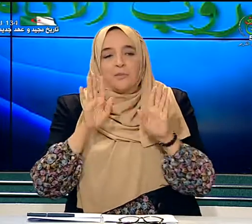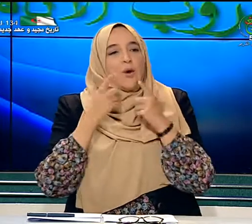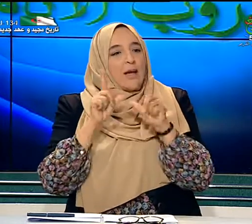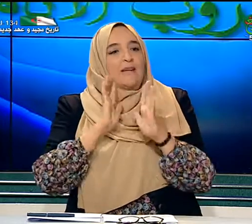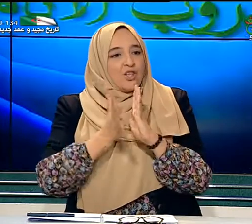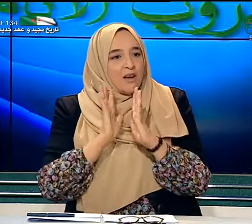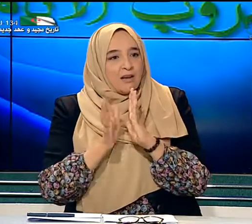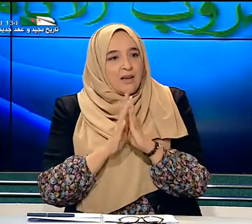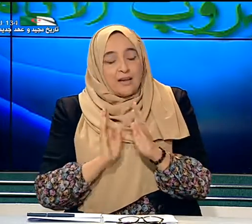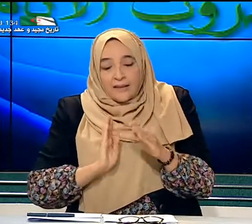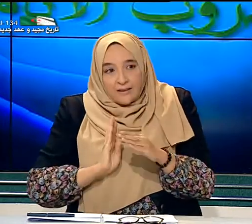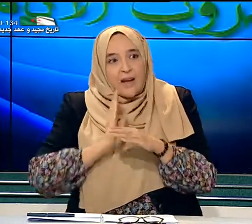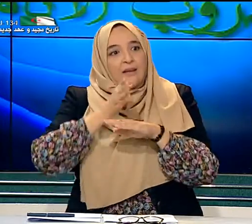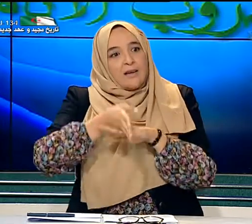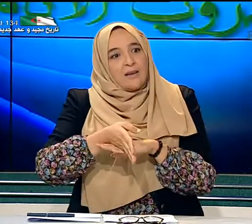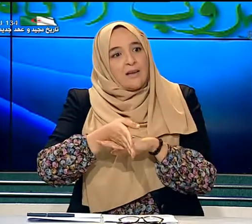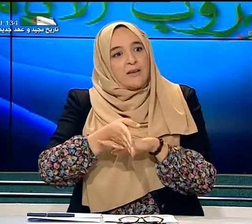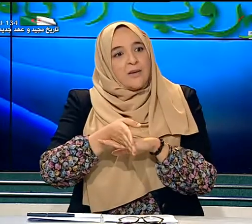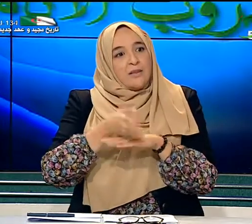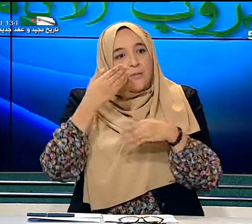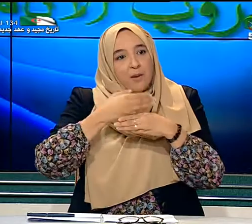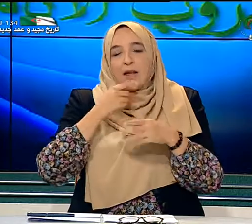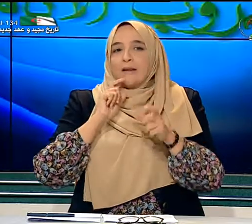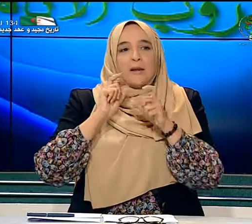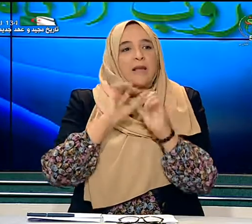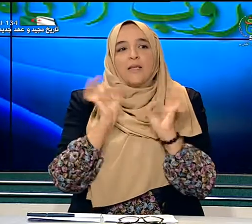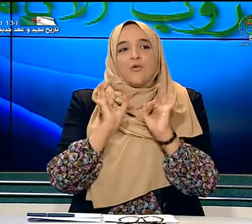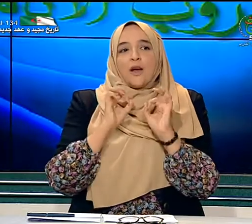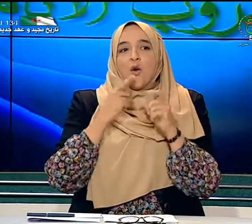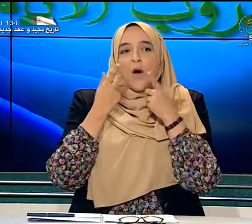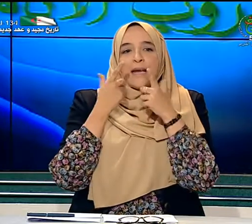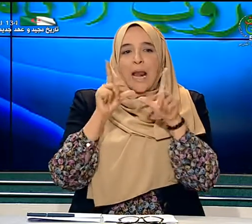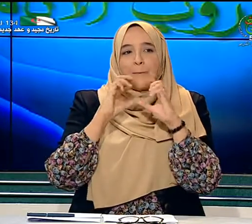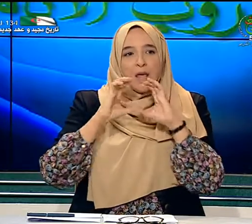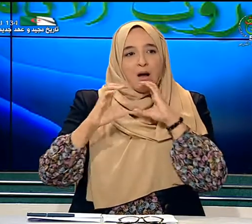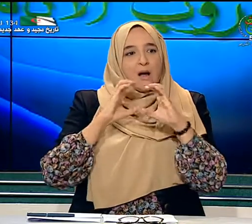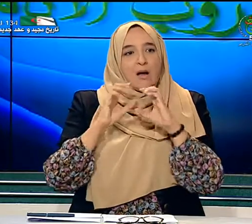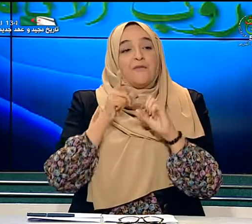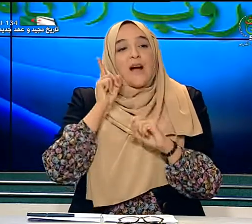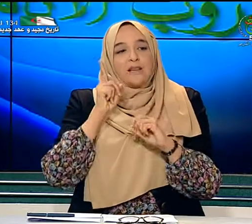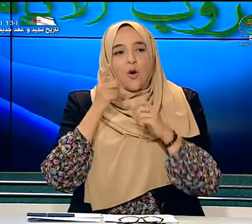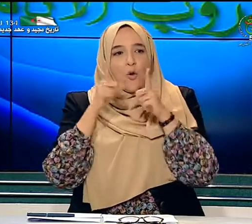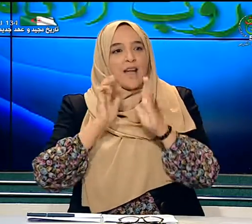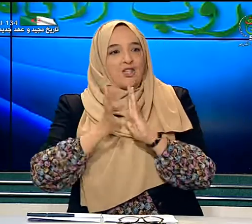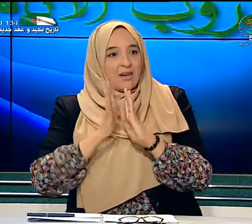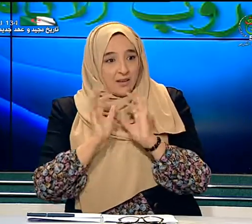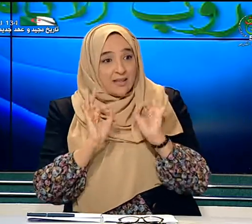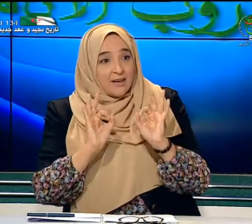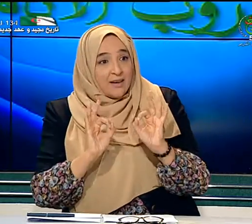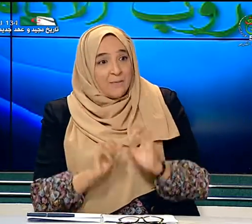بلغة الإشارة يعني عند عتبة الباب ليس هناك لغة كلامية فقط لغة إشارية صحيح؟